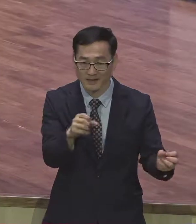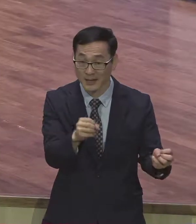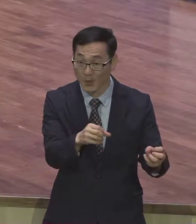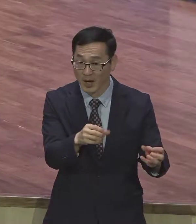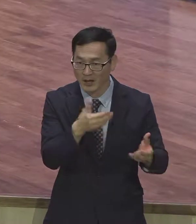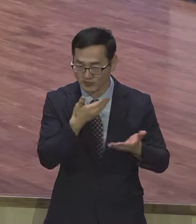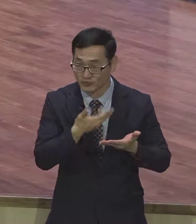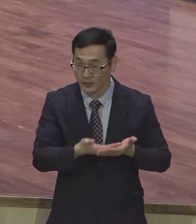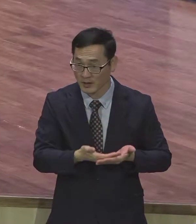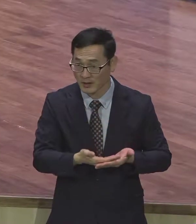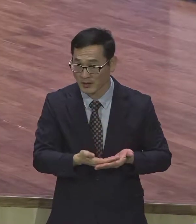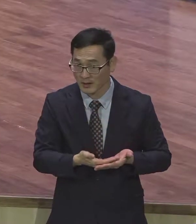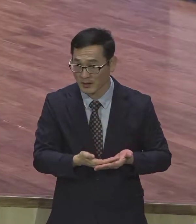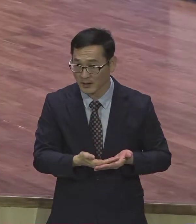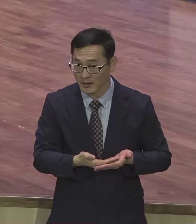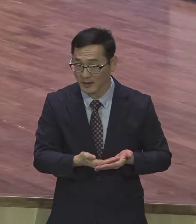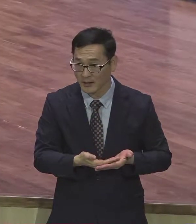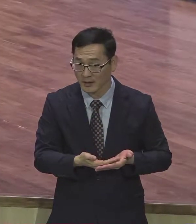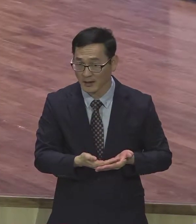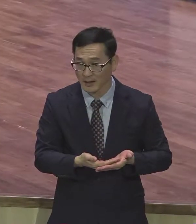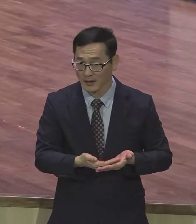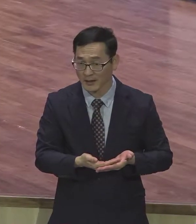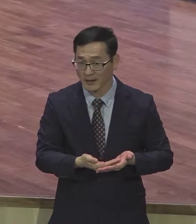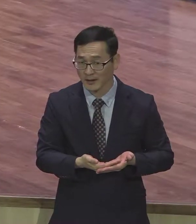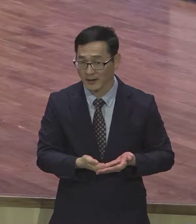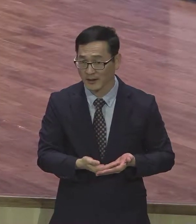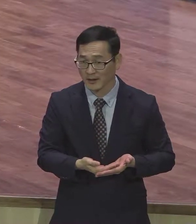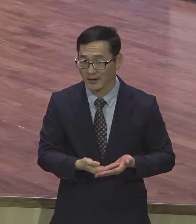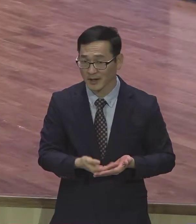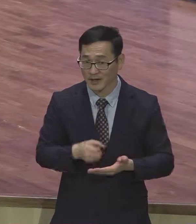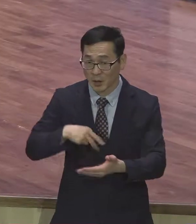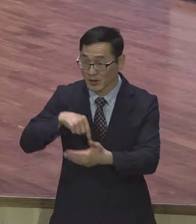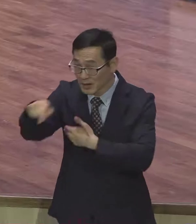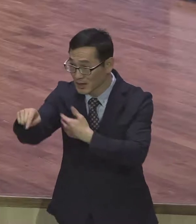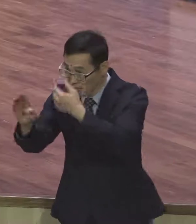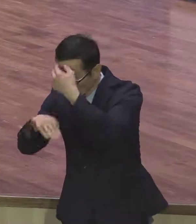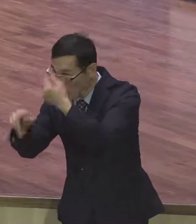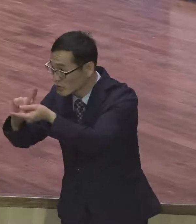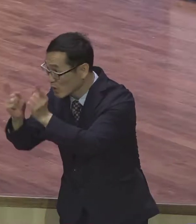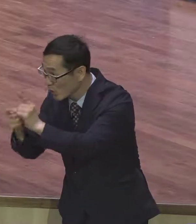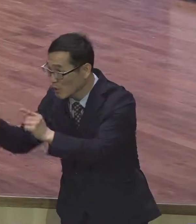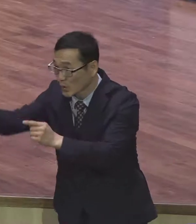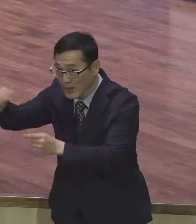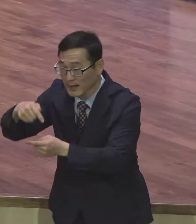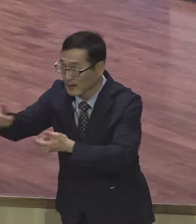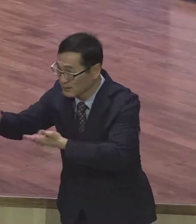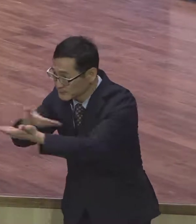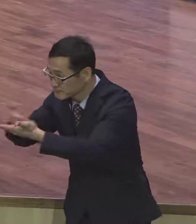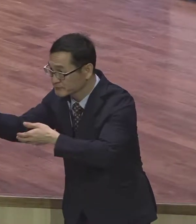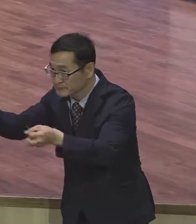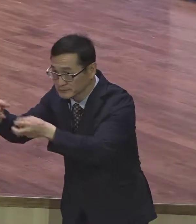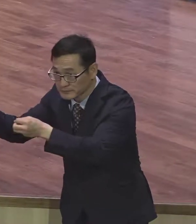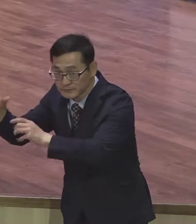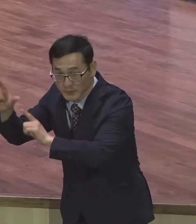그리고 나갔습니까 우리 성도관의 이런 자세도 정말 필요해요 성도관의 자세도 교회니까